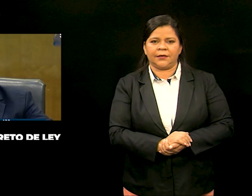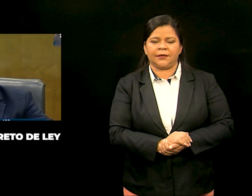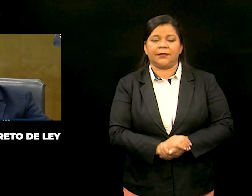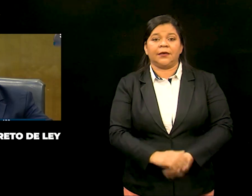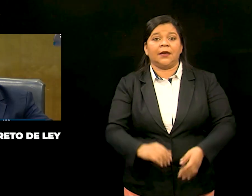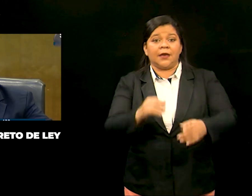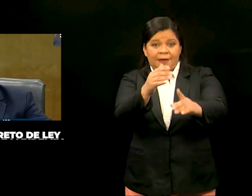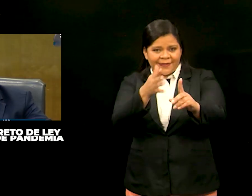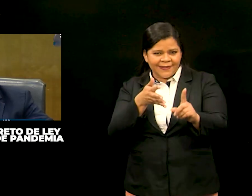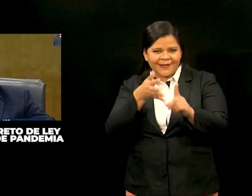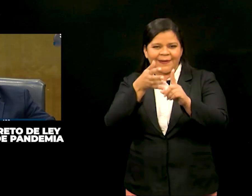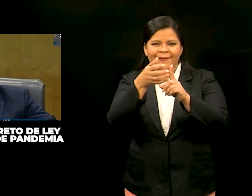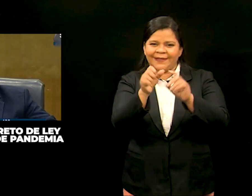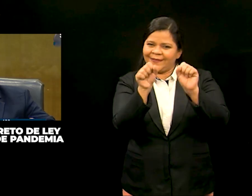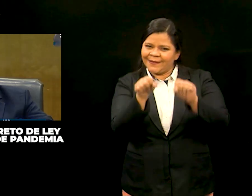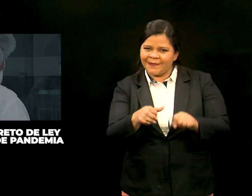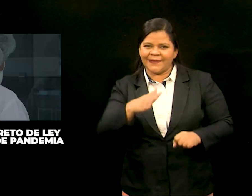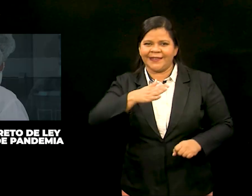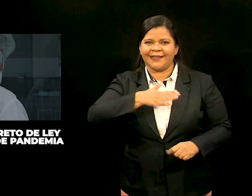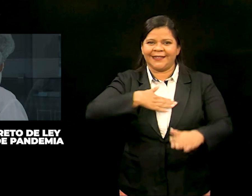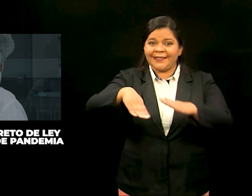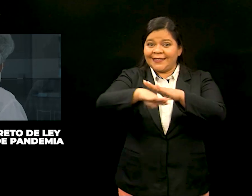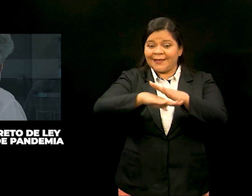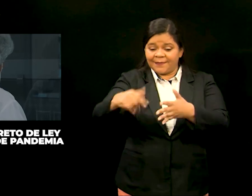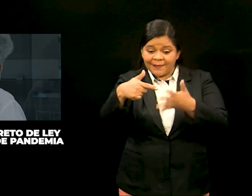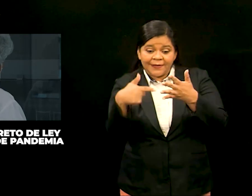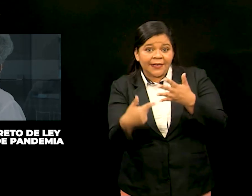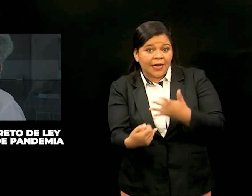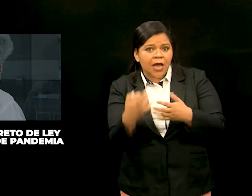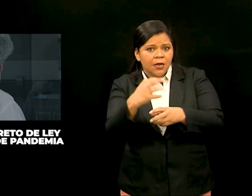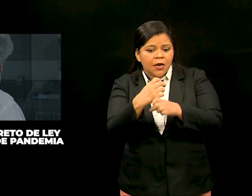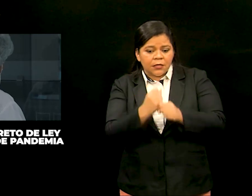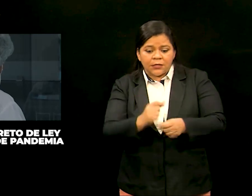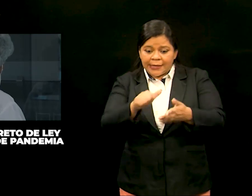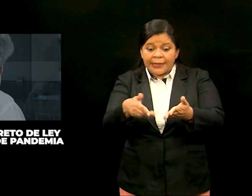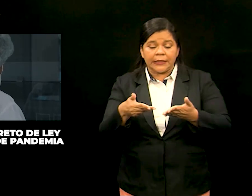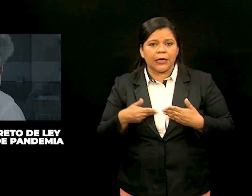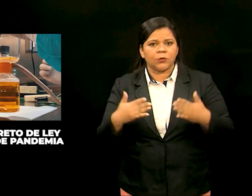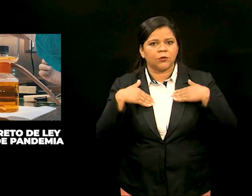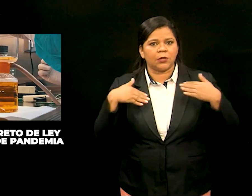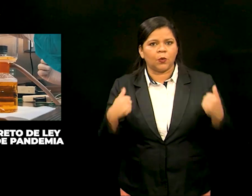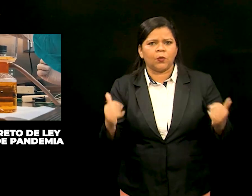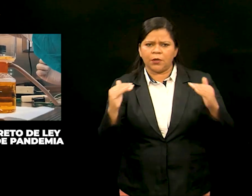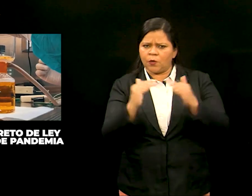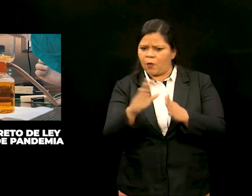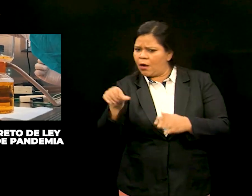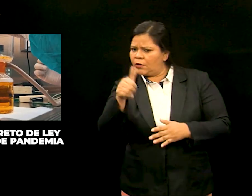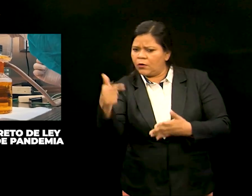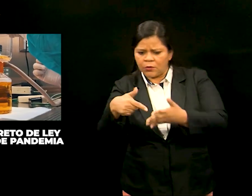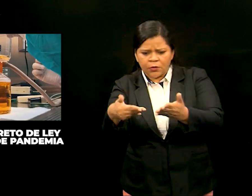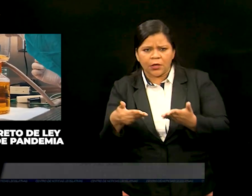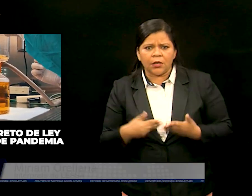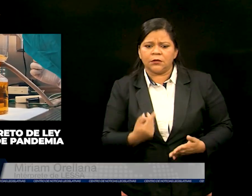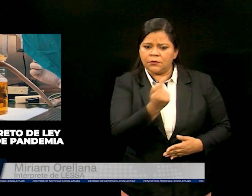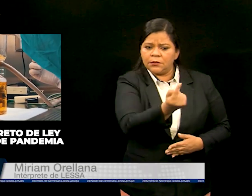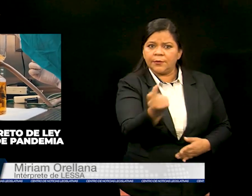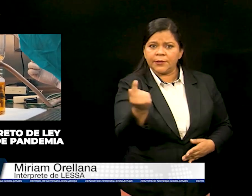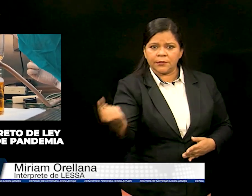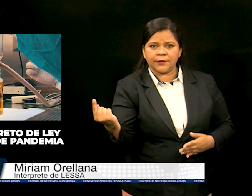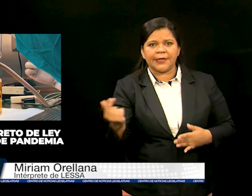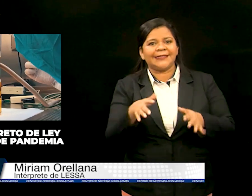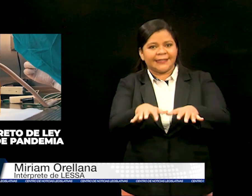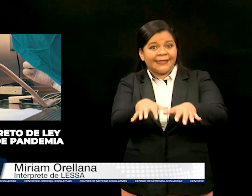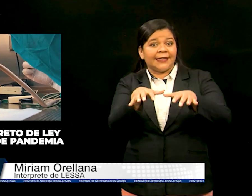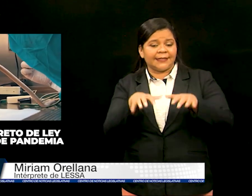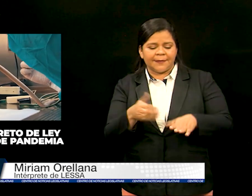Con el propósito de contar con un marco jurídico que garantice tanto el derecho a la salud como de los demás derechos de los ciudadanos, el Pleno